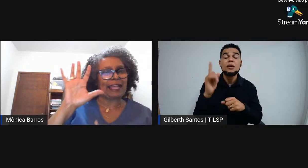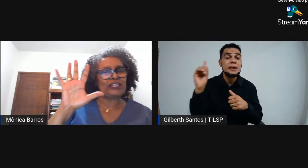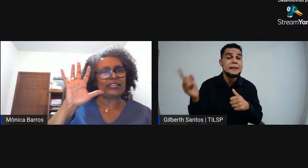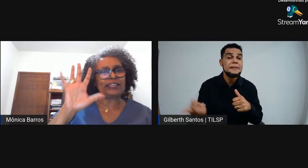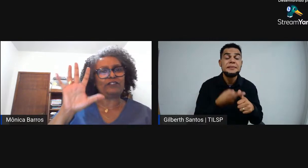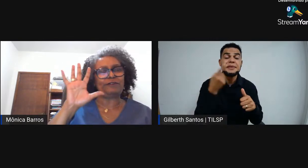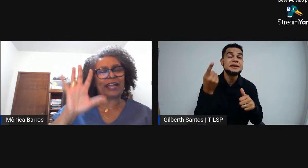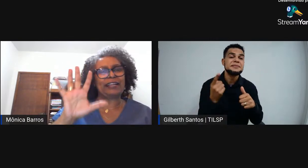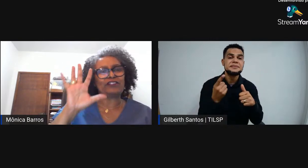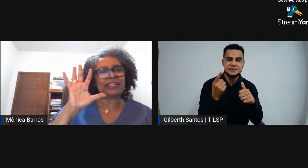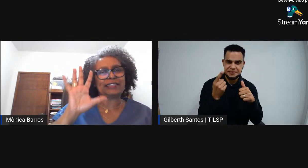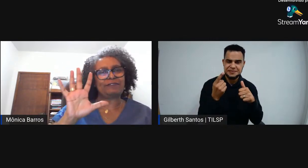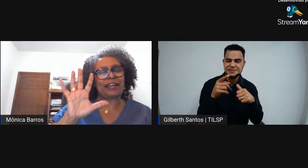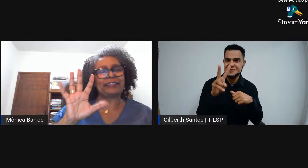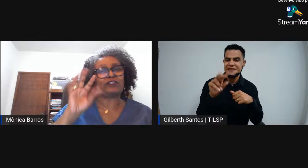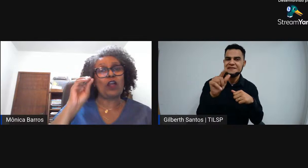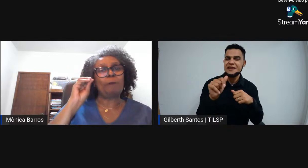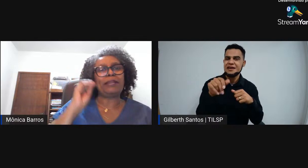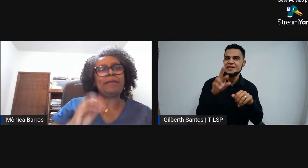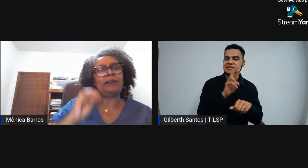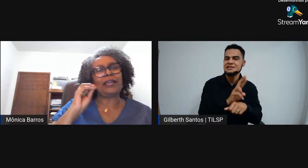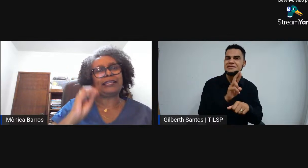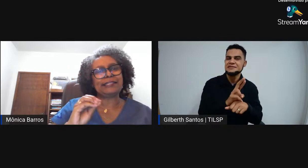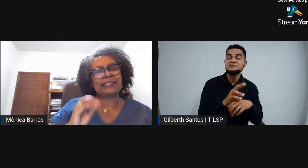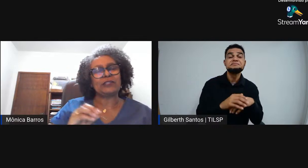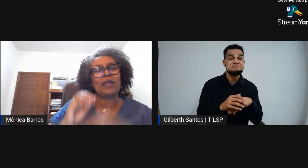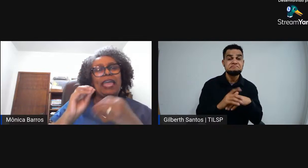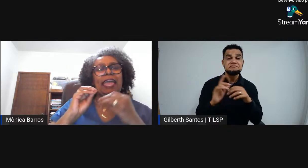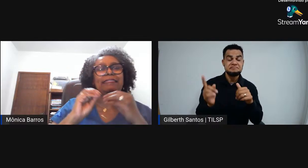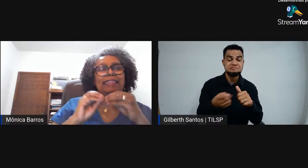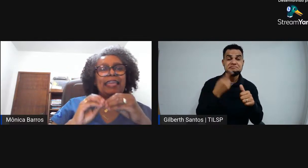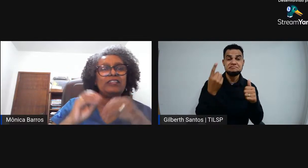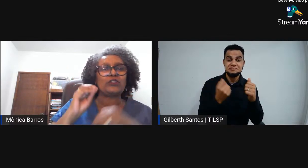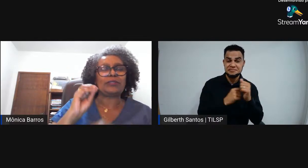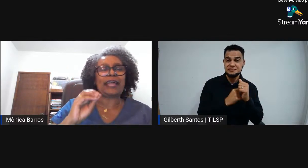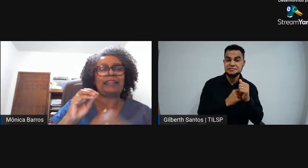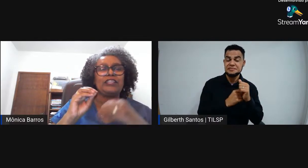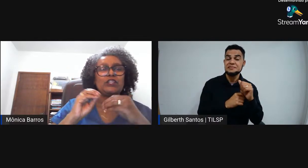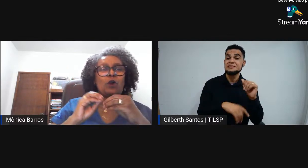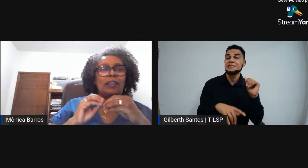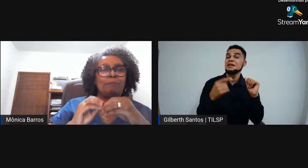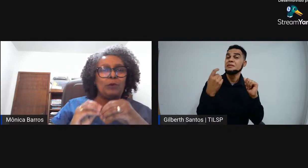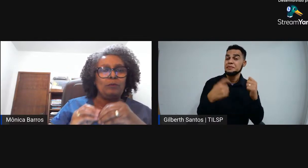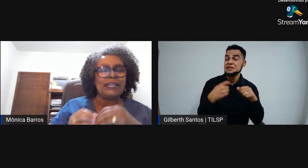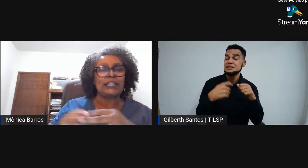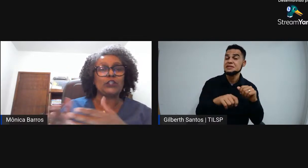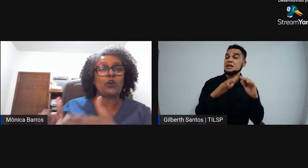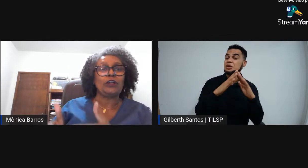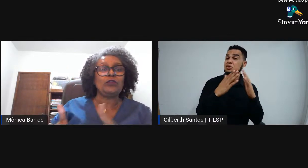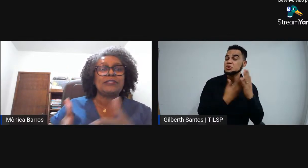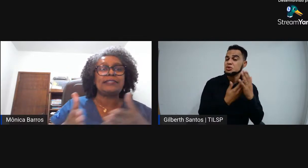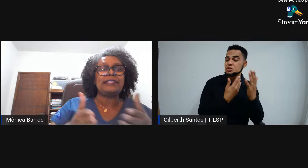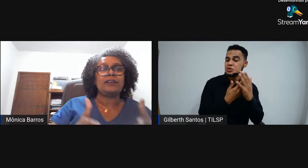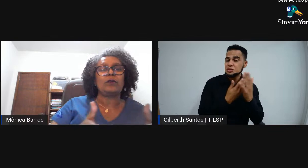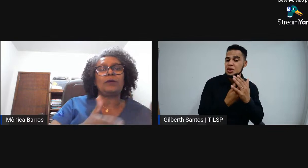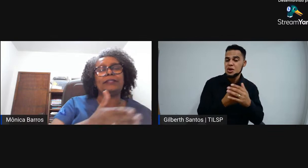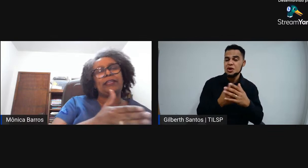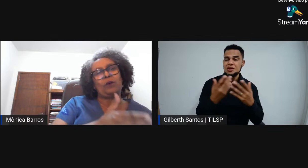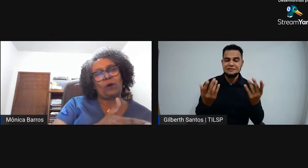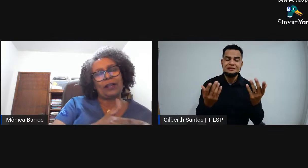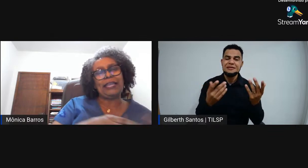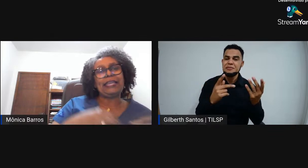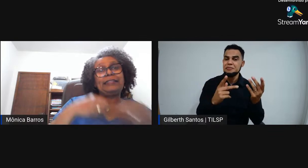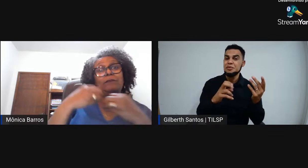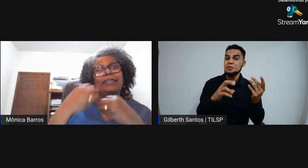metade aqui de vagas reservadas? Primeiro requisito é ter estudado em escola pública todo o ciclo